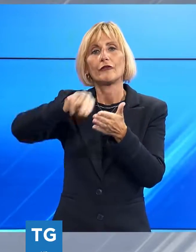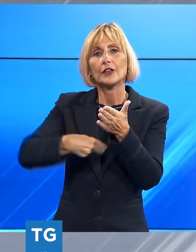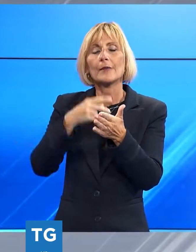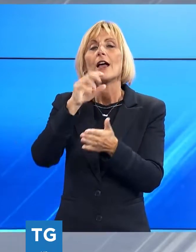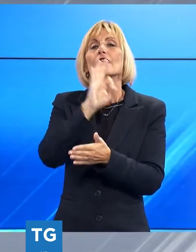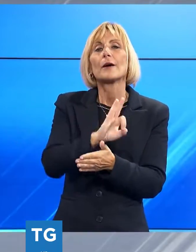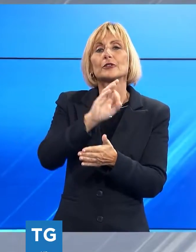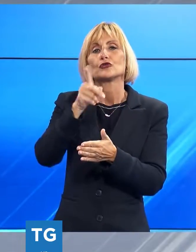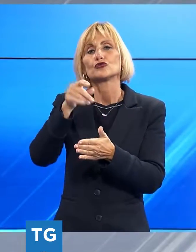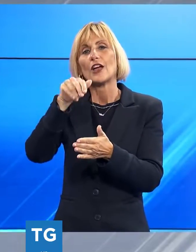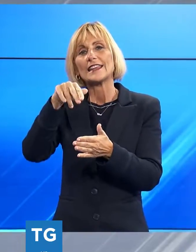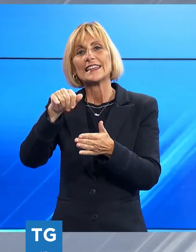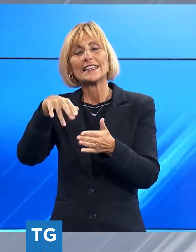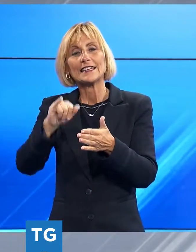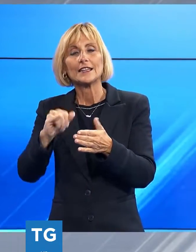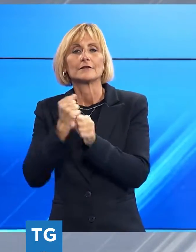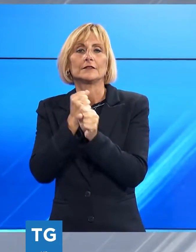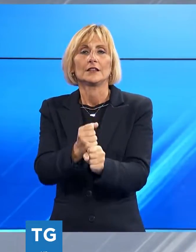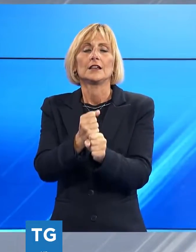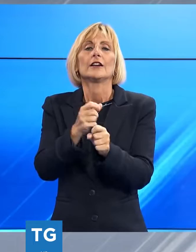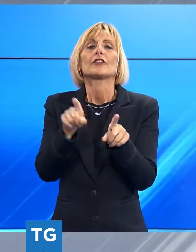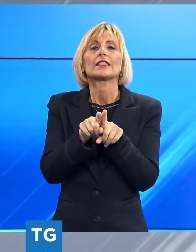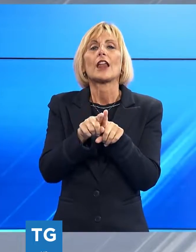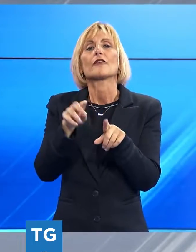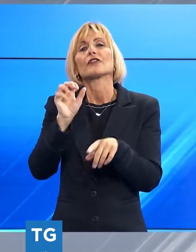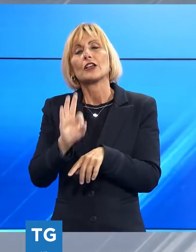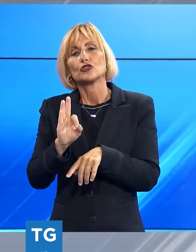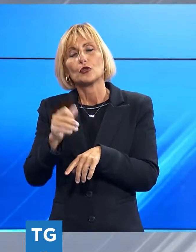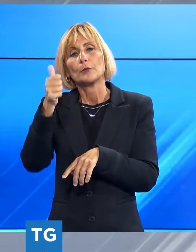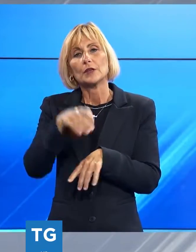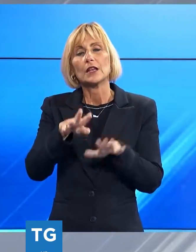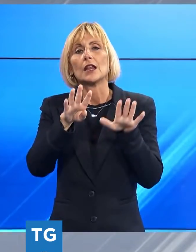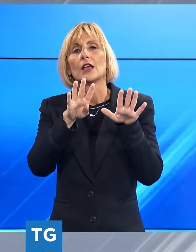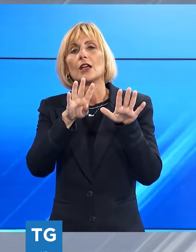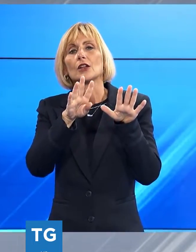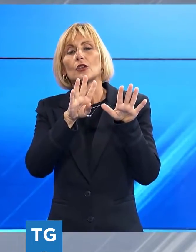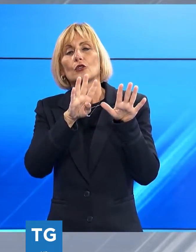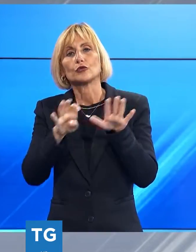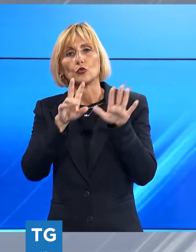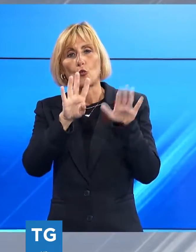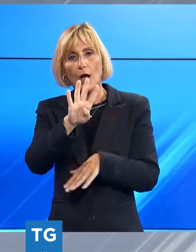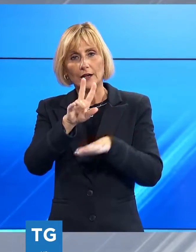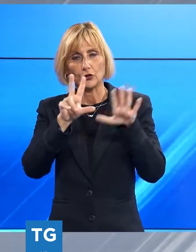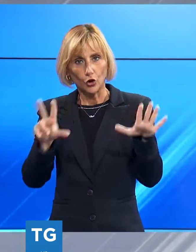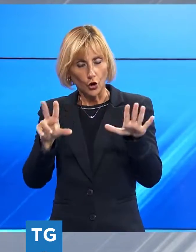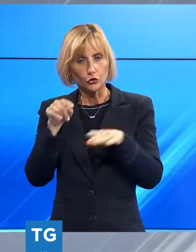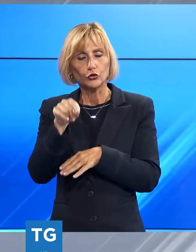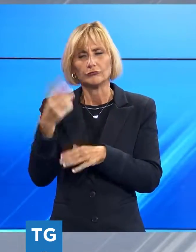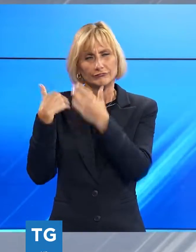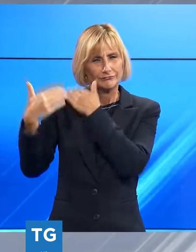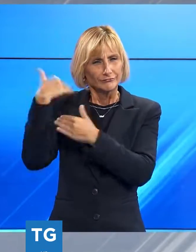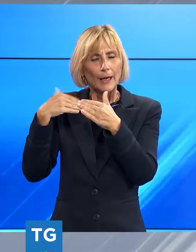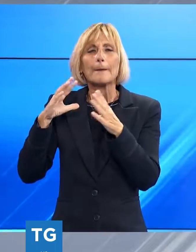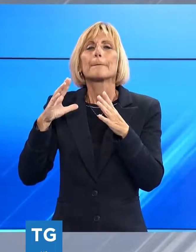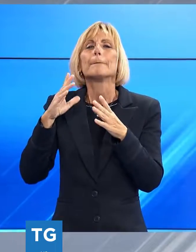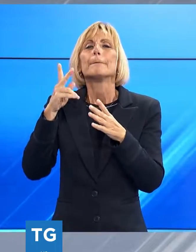Commissione dei Fratelli Francesconi nel 1948. Il carro, mai realizzato, si sarebbe intitolato Mercato Lucchese. Del resto,